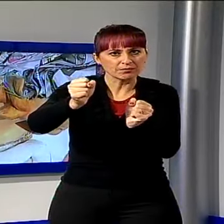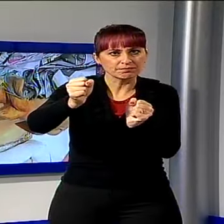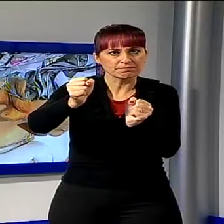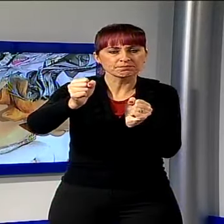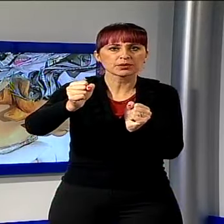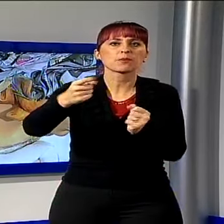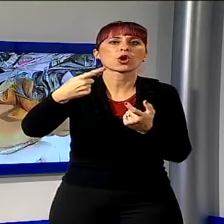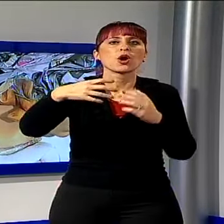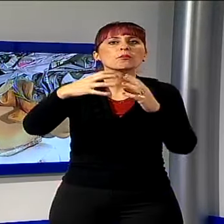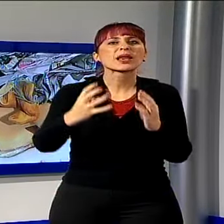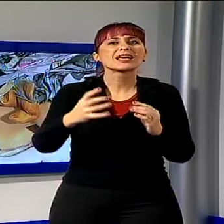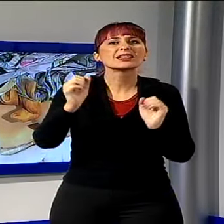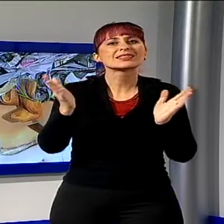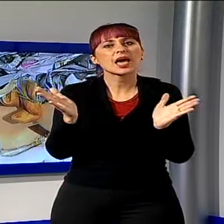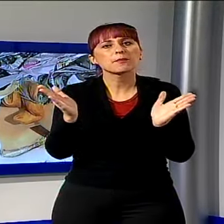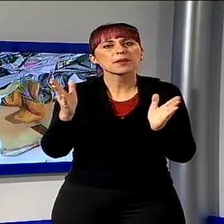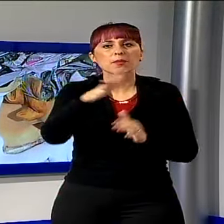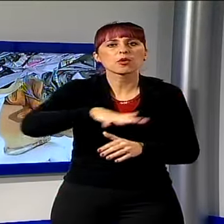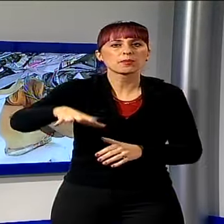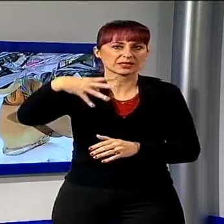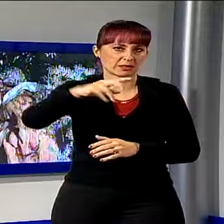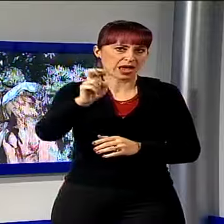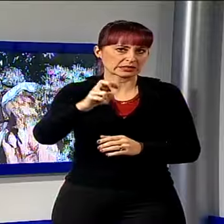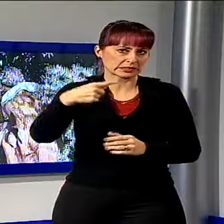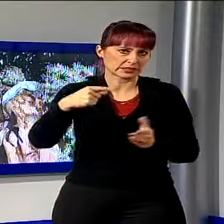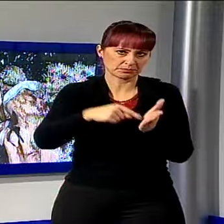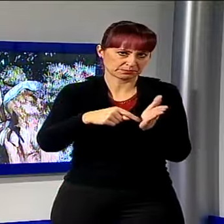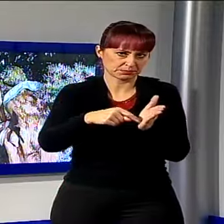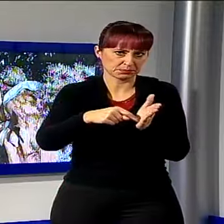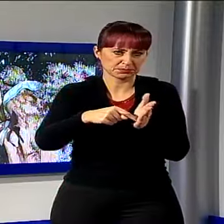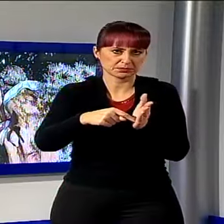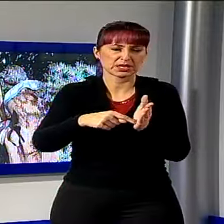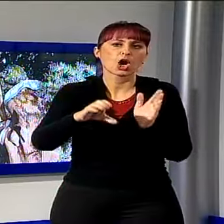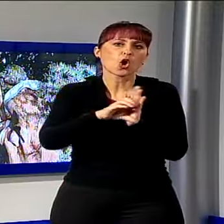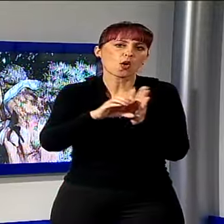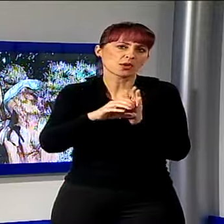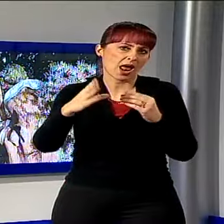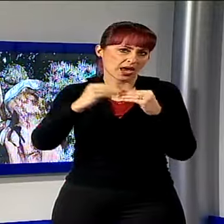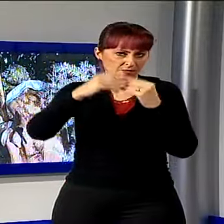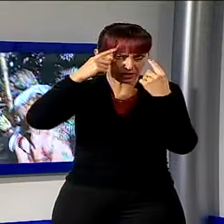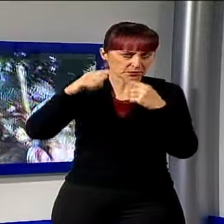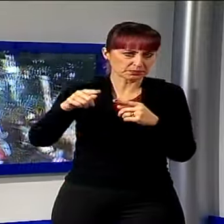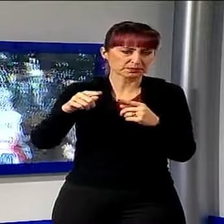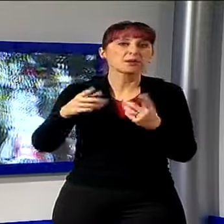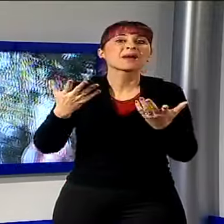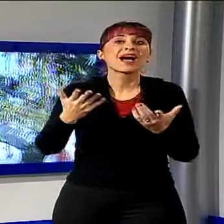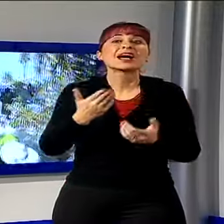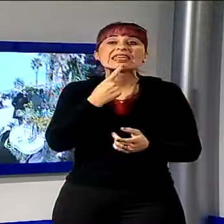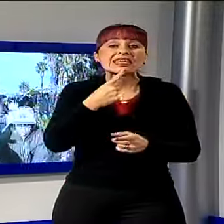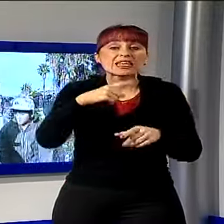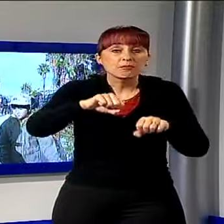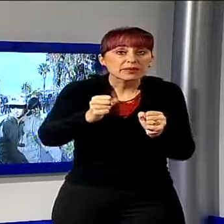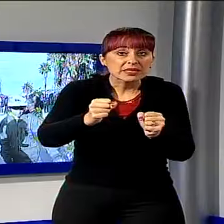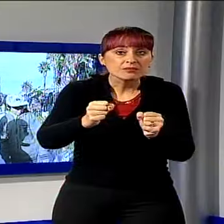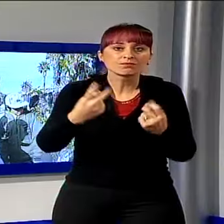Piazza Mazzini, realizzato come da tradizione dall'amministrazione comunale. Dura la condanna da